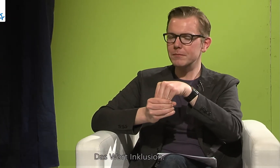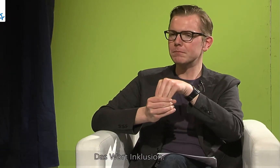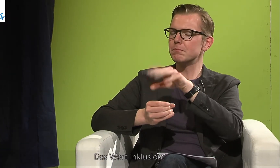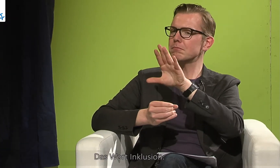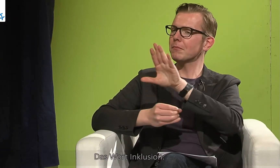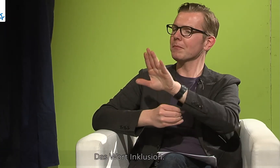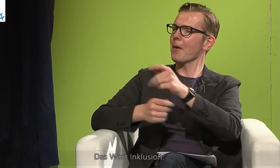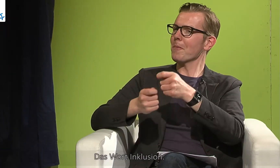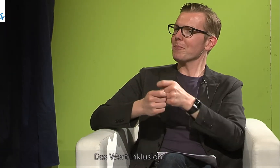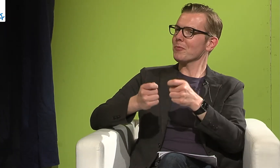Inklusion.